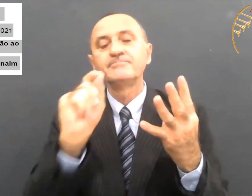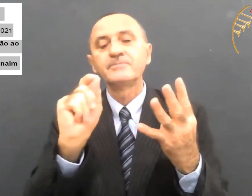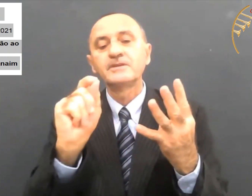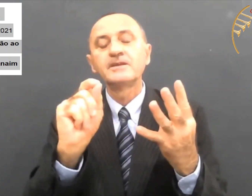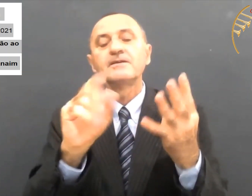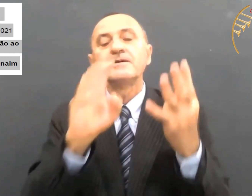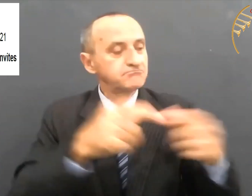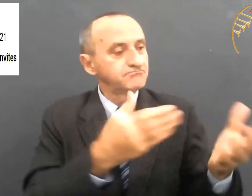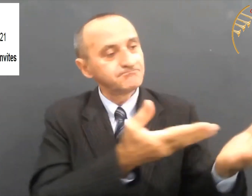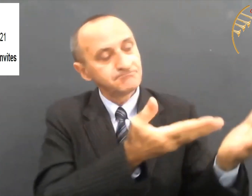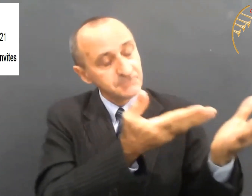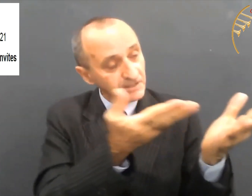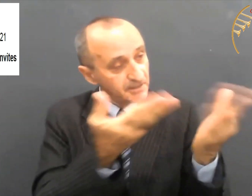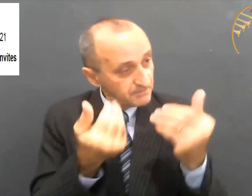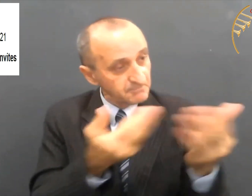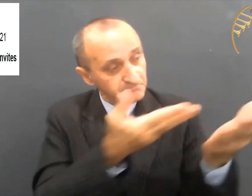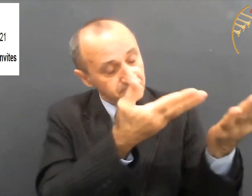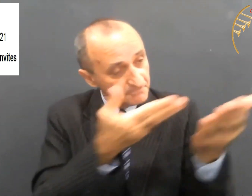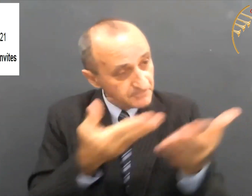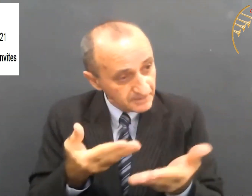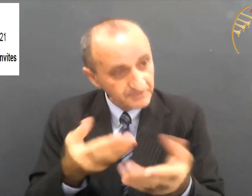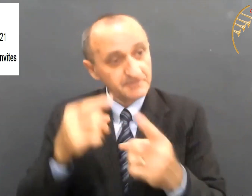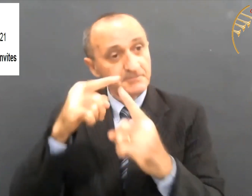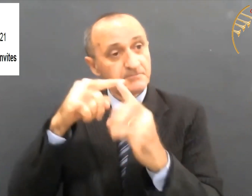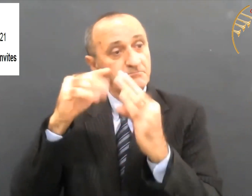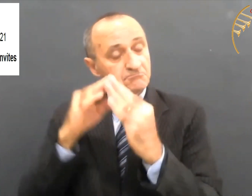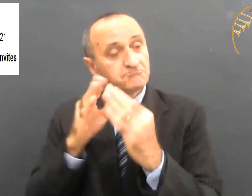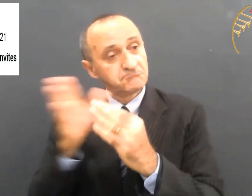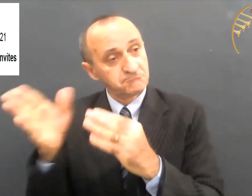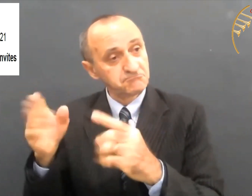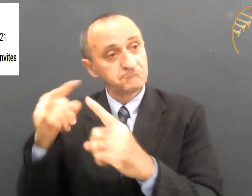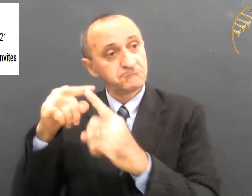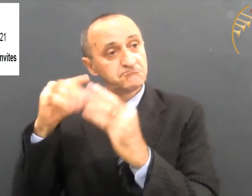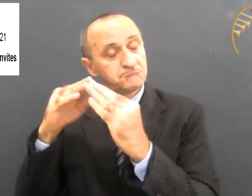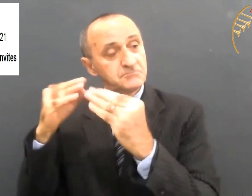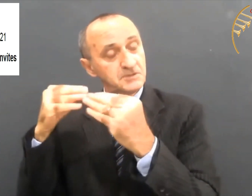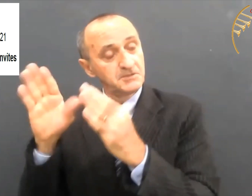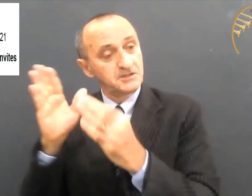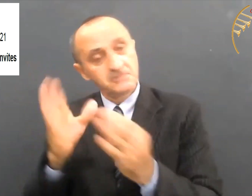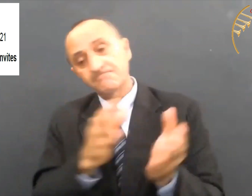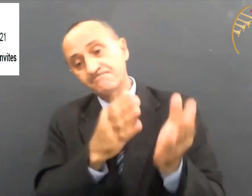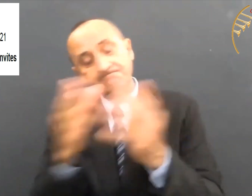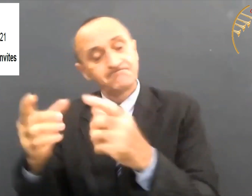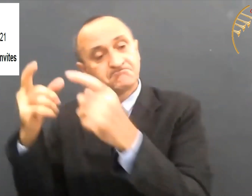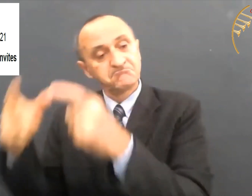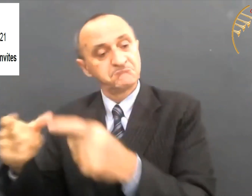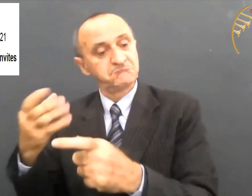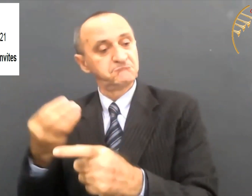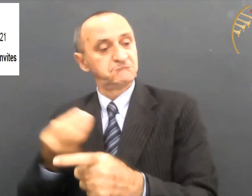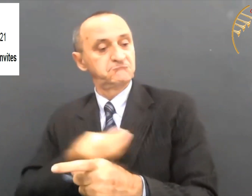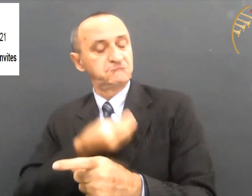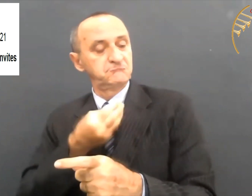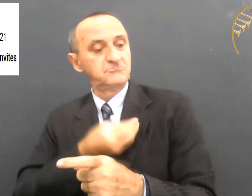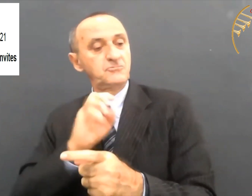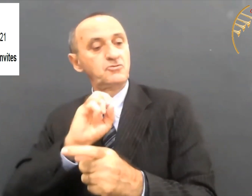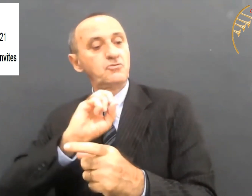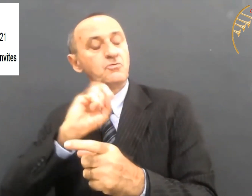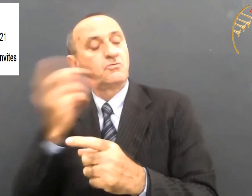é a semana do convite. Convidaremos os nossos colegas de trabalho para irem à igreja.